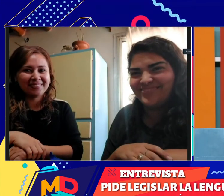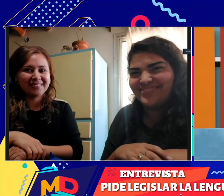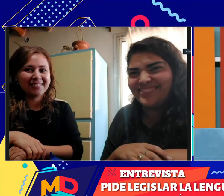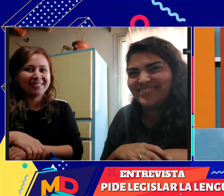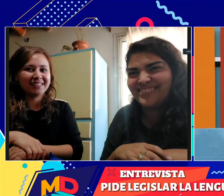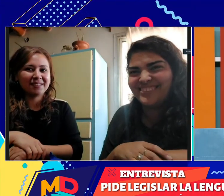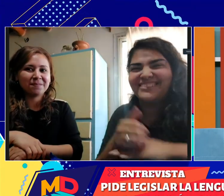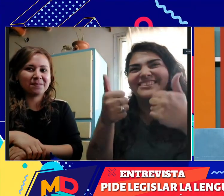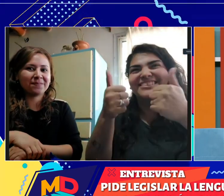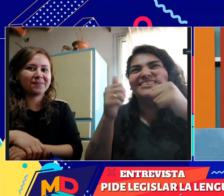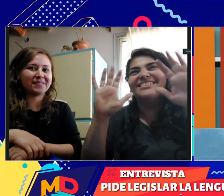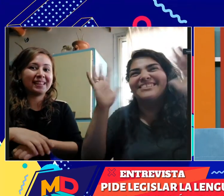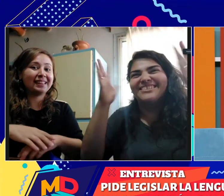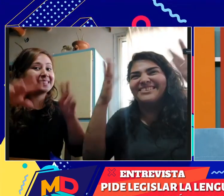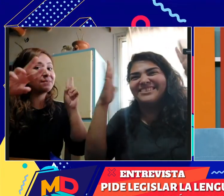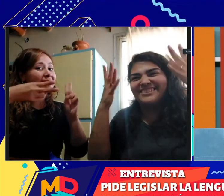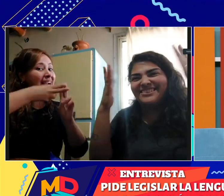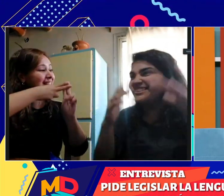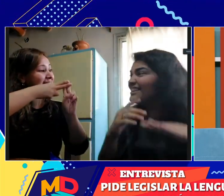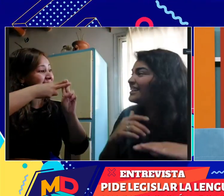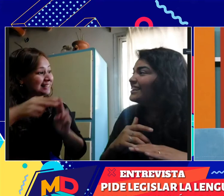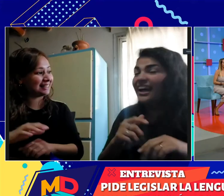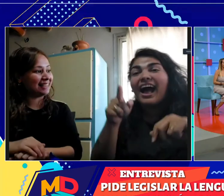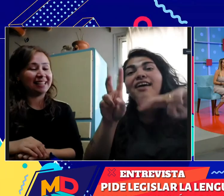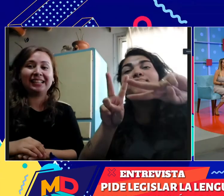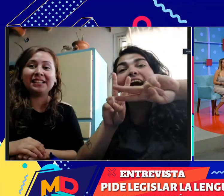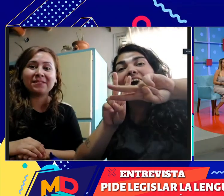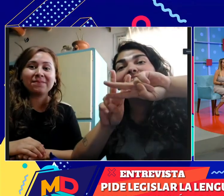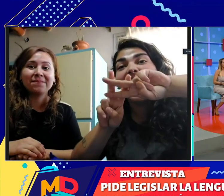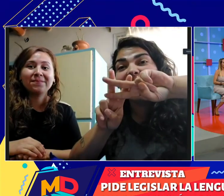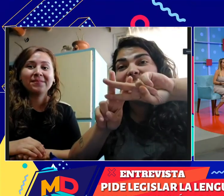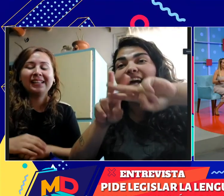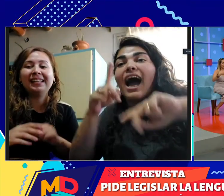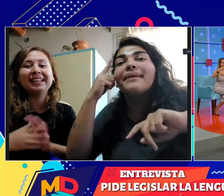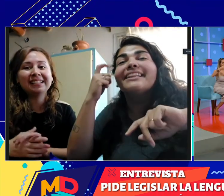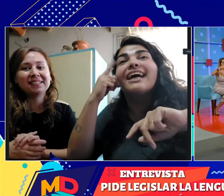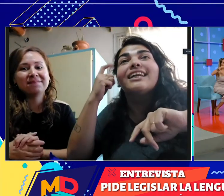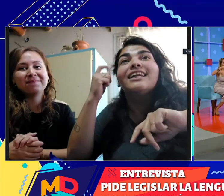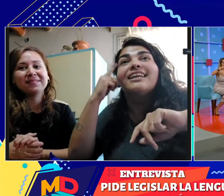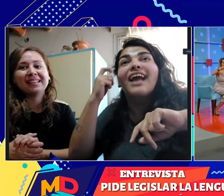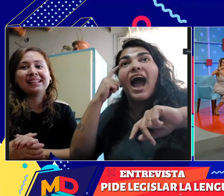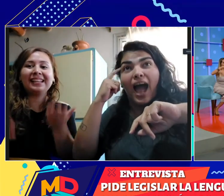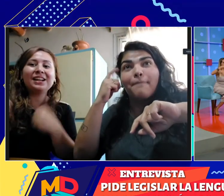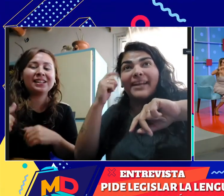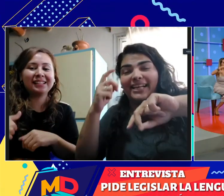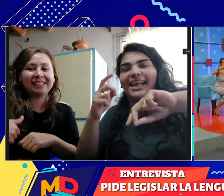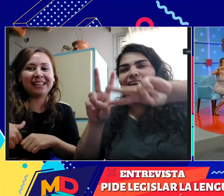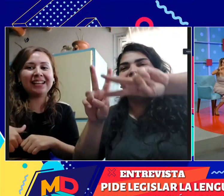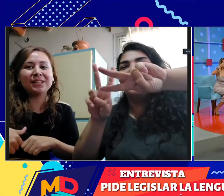Ahí está. ¿Le decimos el hashtag? ¿Hastán? ¿Aprendan? ¿El hashtag? ¿Quieren ayudarnos